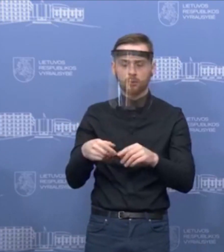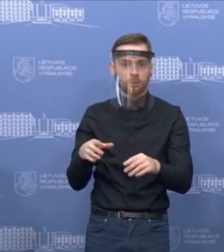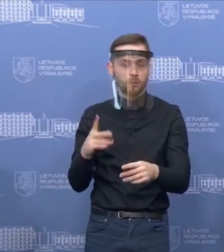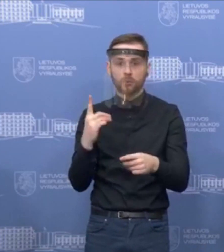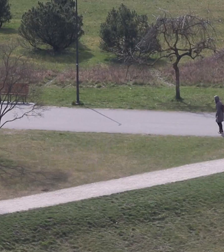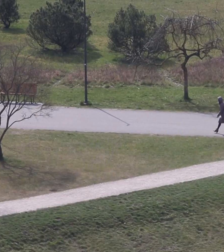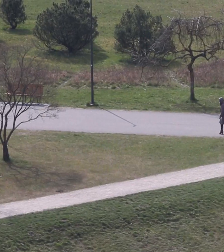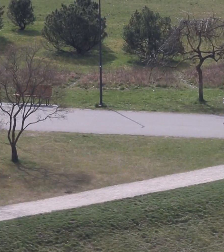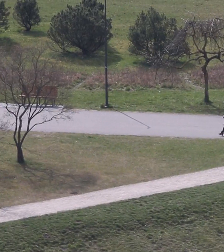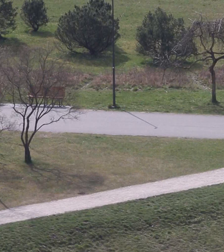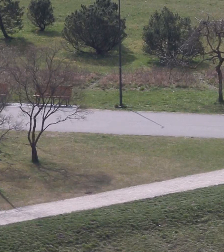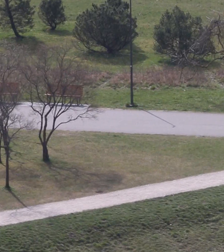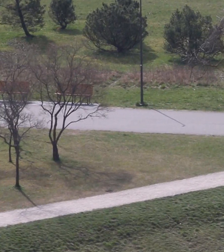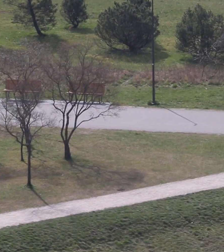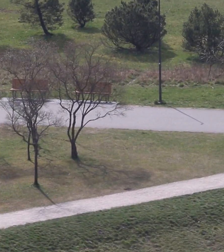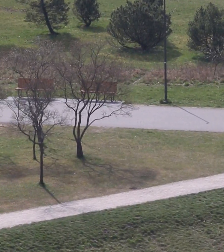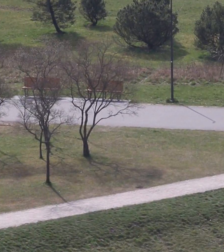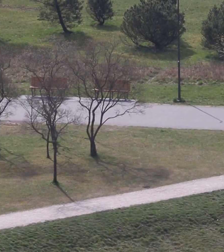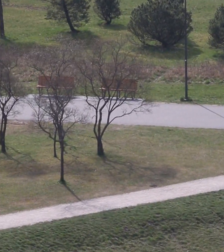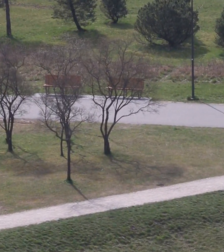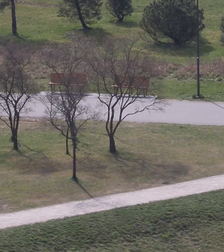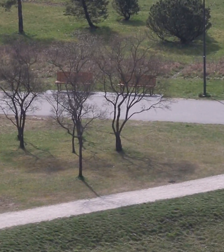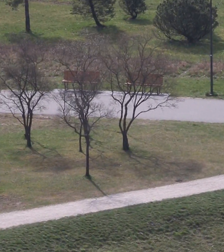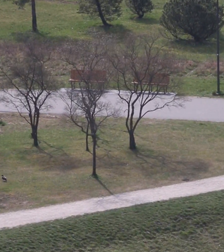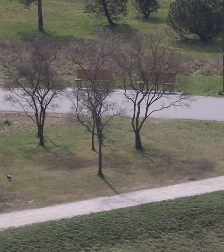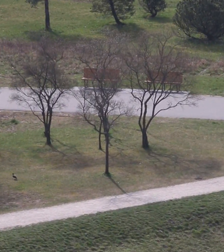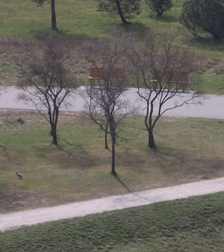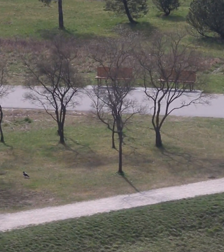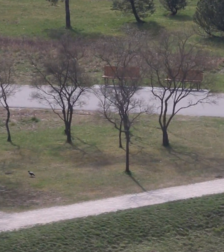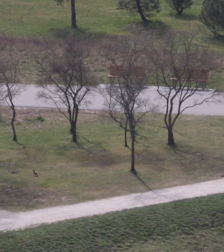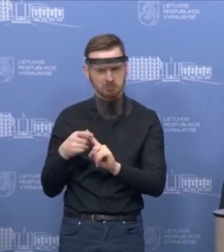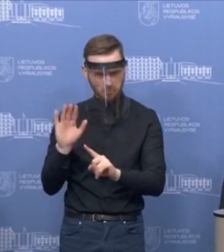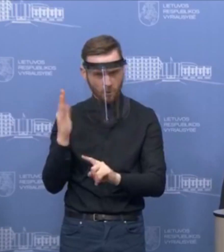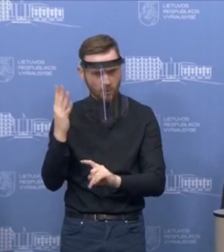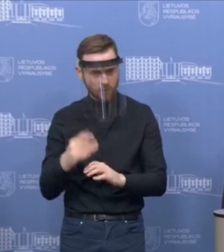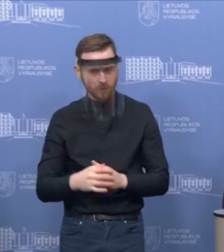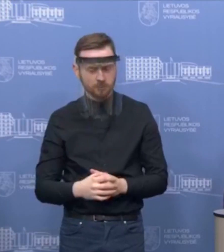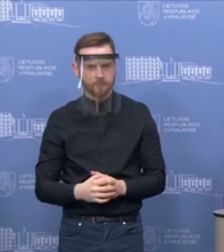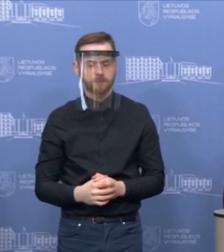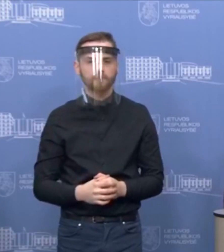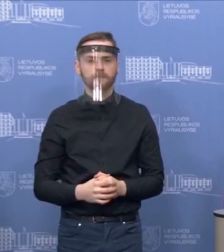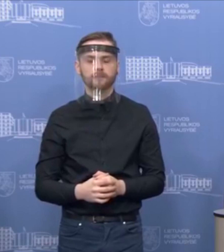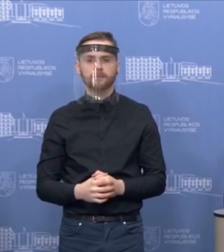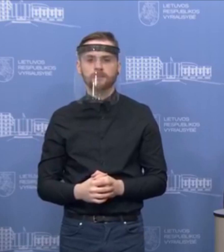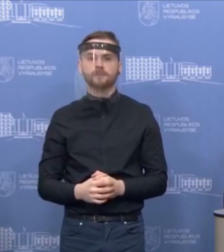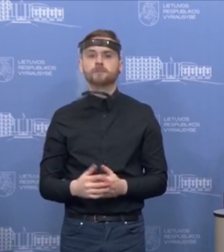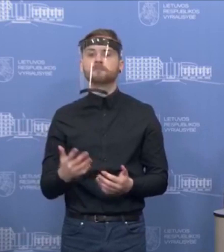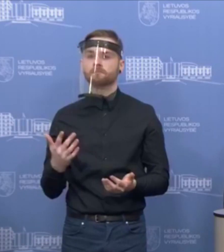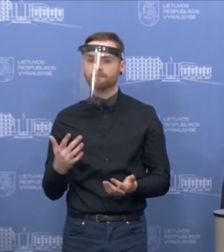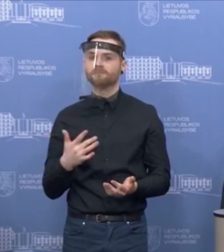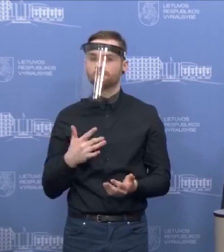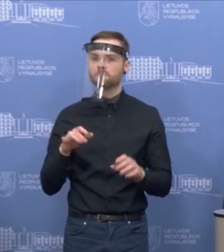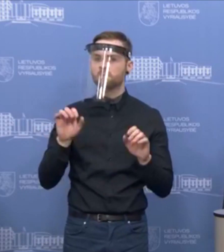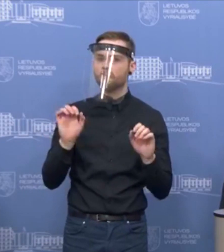menka. Ar galima užsikrėsti COVID-19 tiesiog vaikštinėje ant parke? Grinai teoriškai galimybė yra.